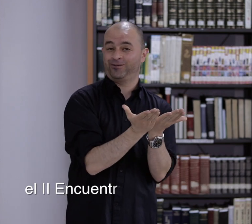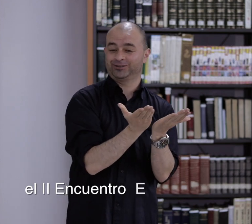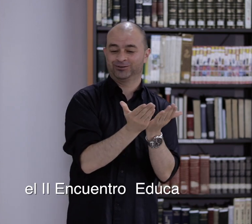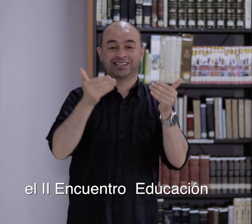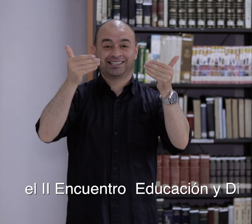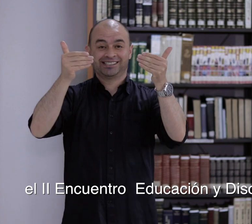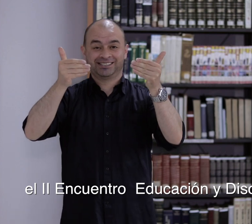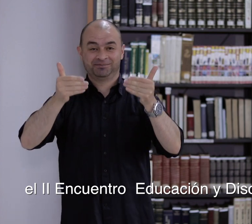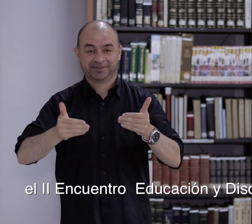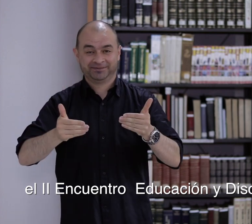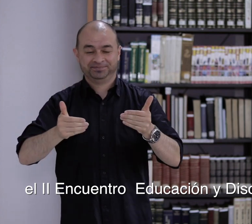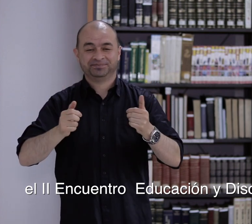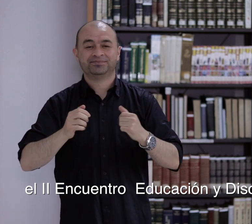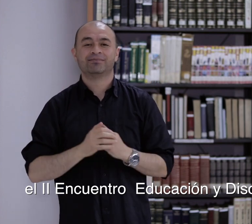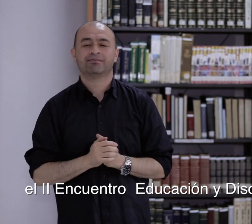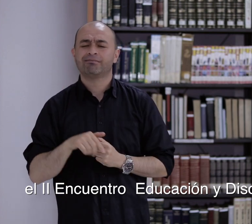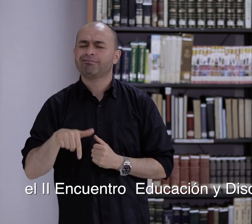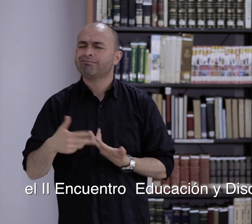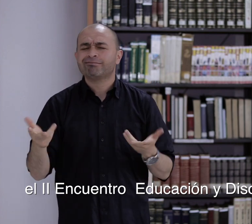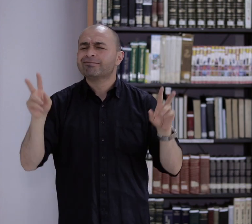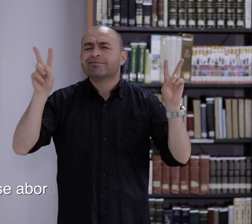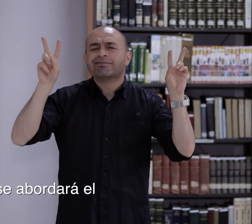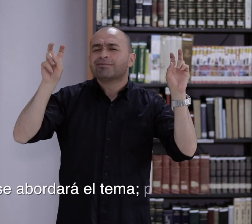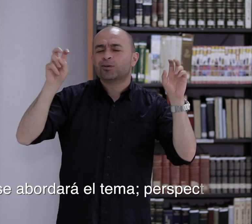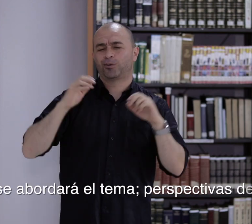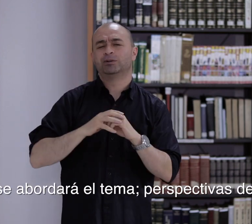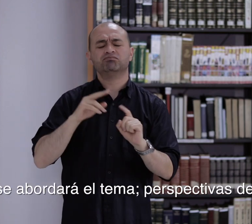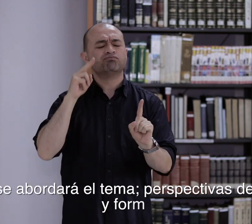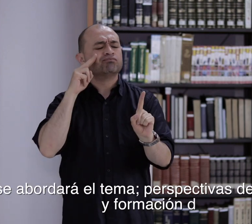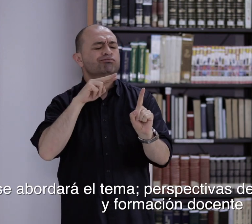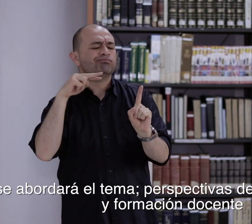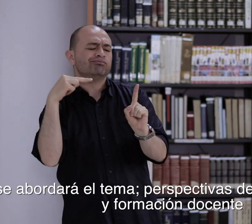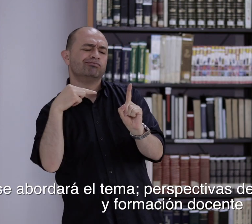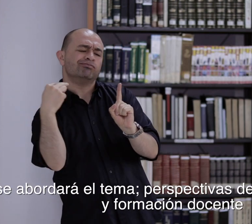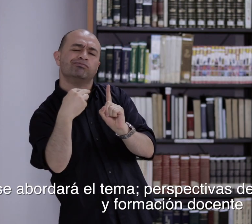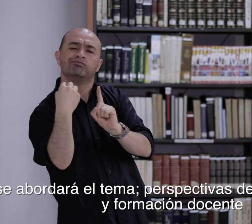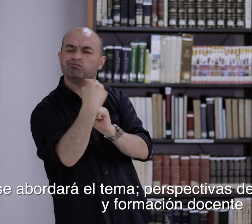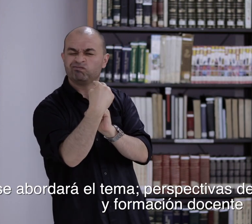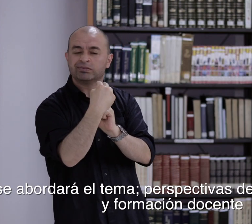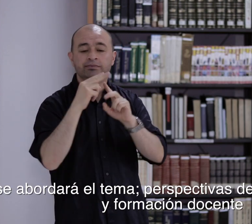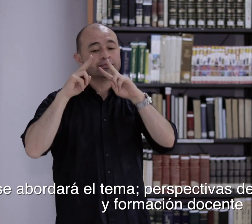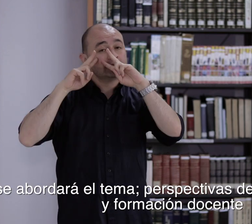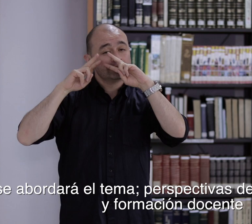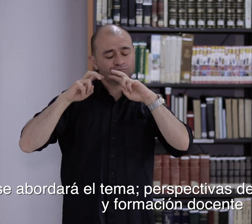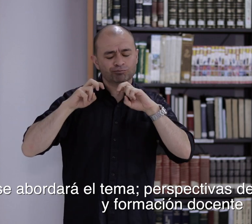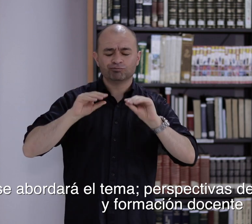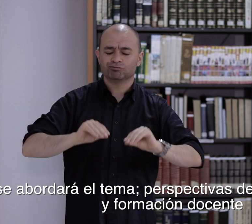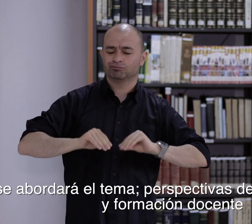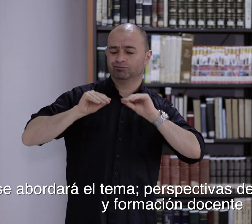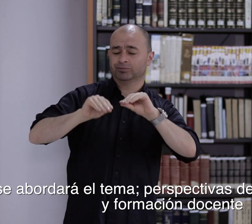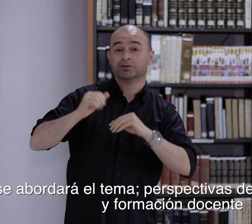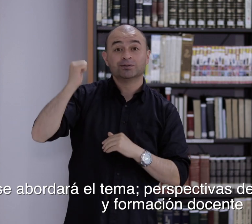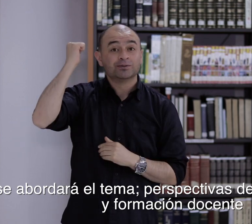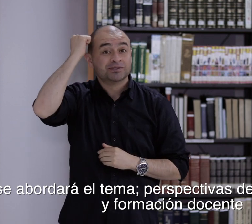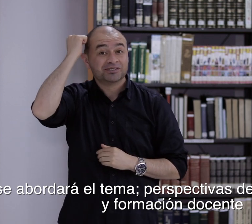el segundo encuentro Educación y Discapacidad. Se abordará el tema Perspectivas de Investigación y Formación Docente.